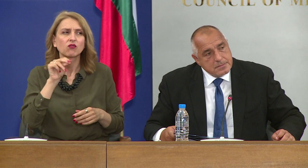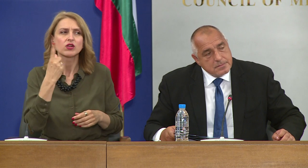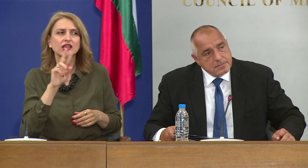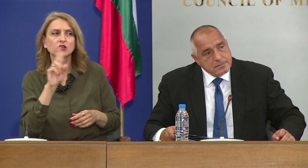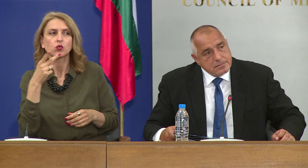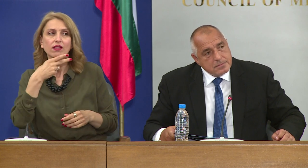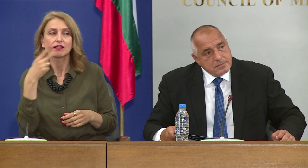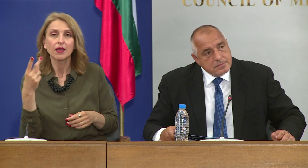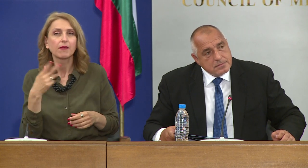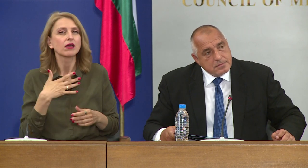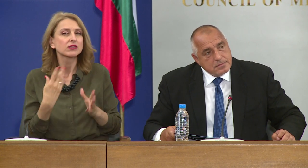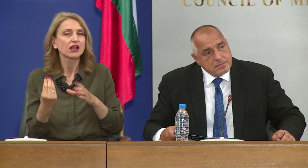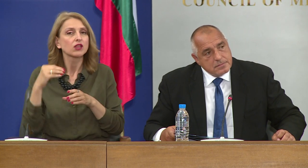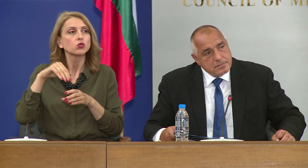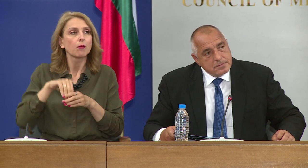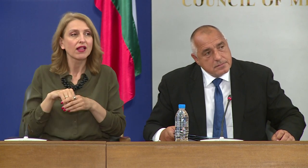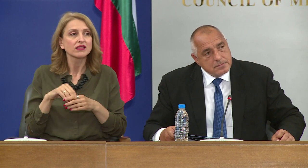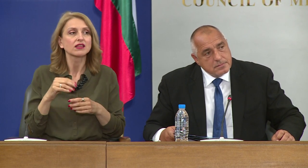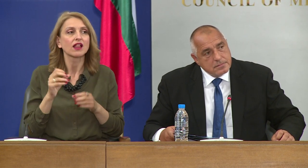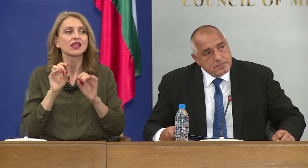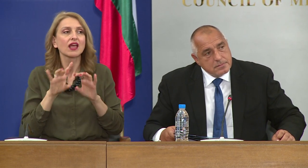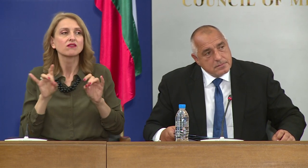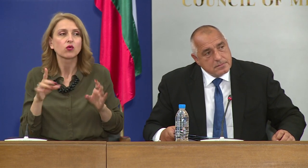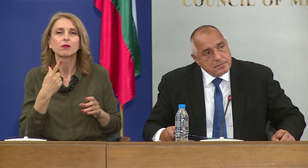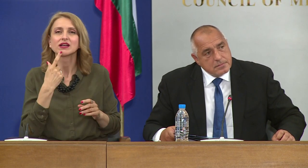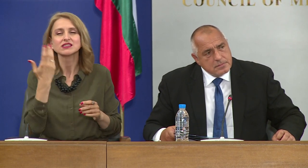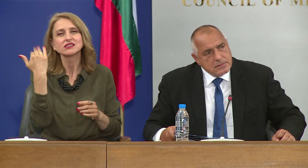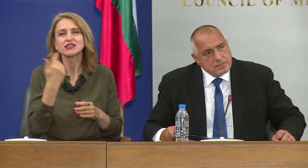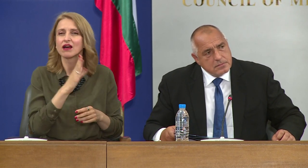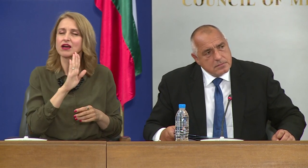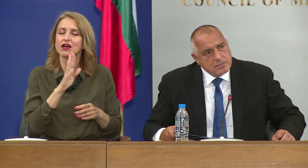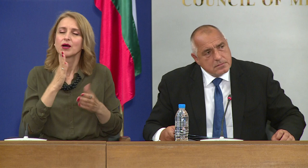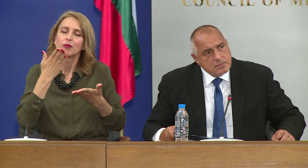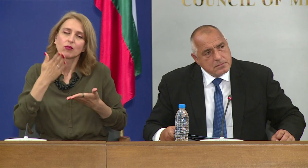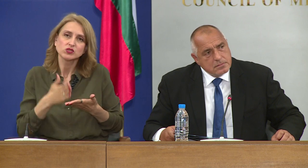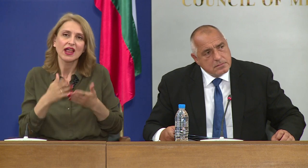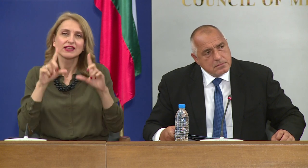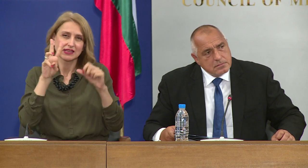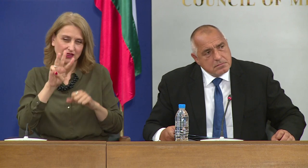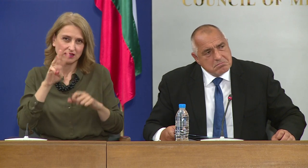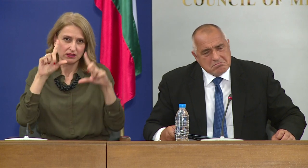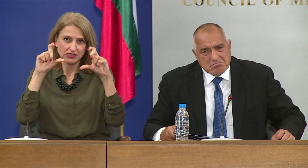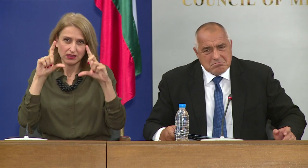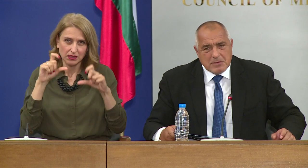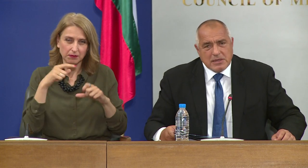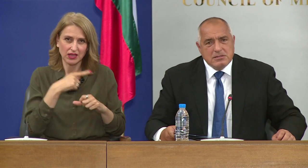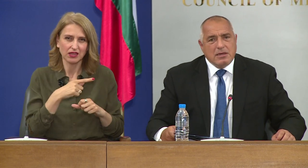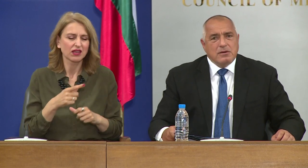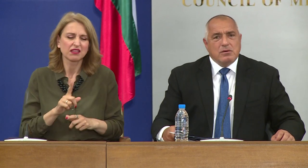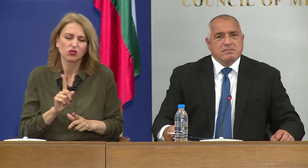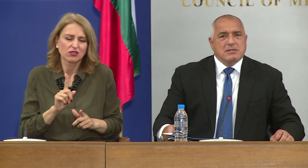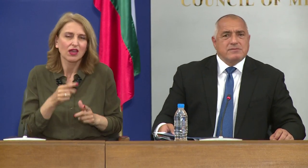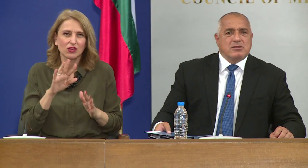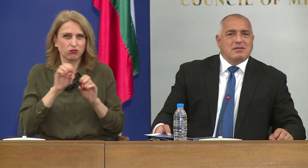някаква допълнителна информация от службите с оглед на излезете през последните дни снимки и записи, публиковани в интернет? Мерси. Не ме